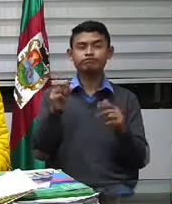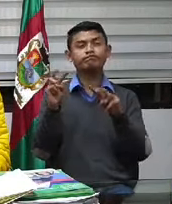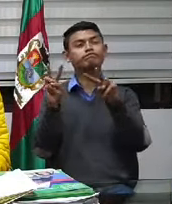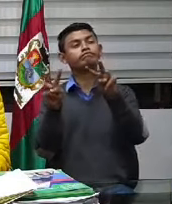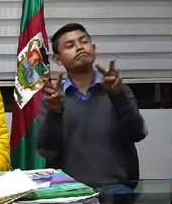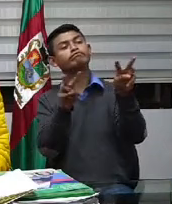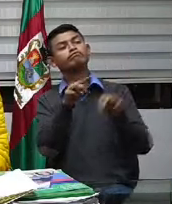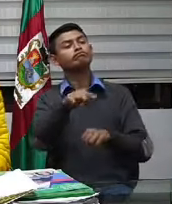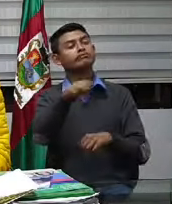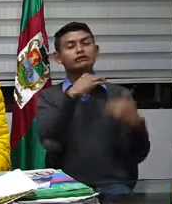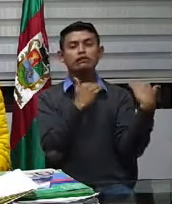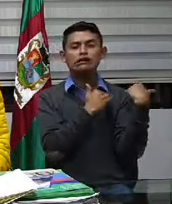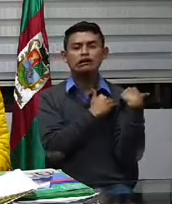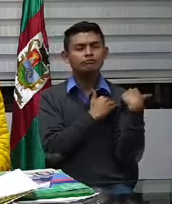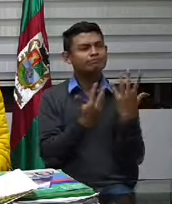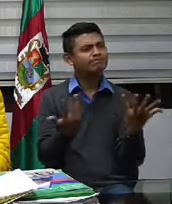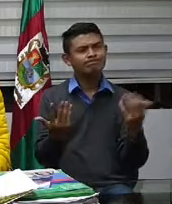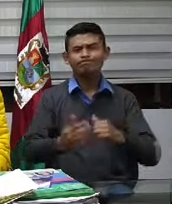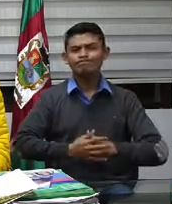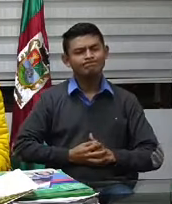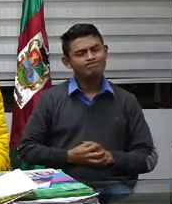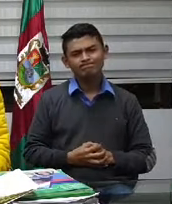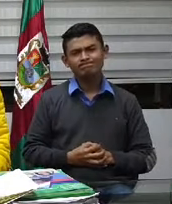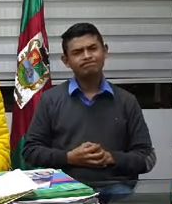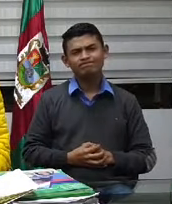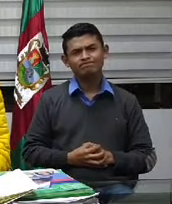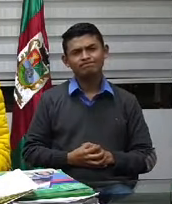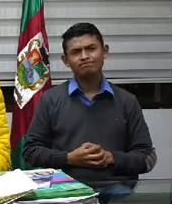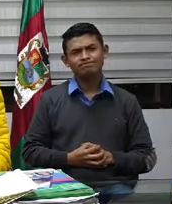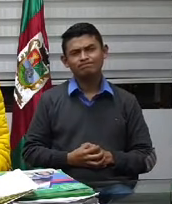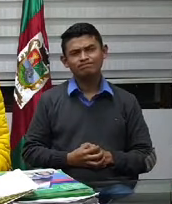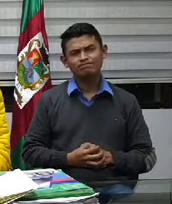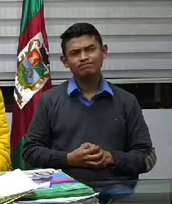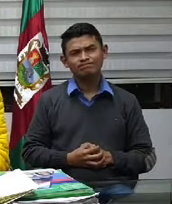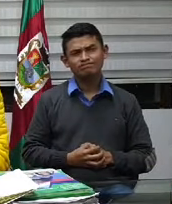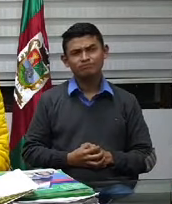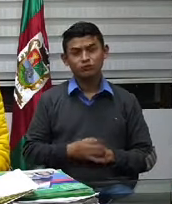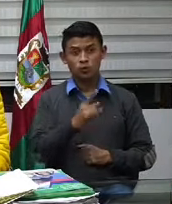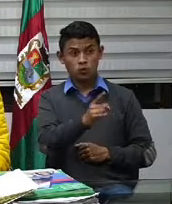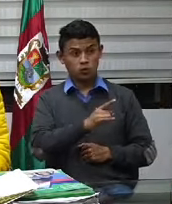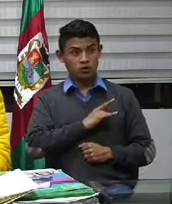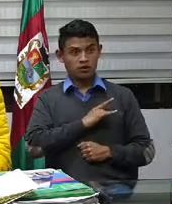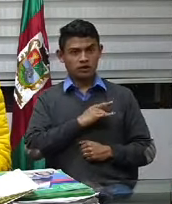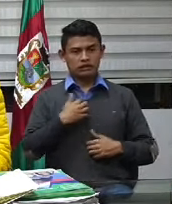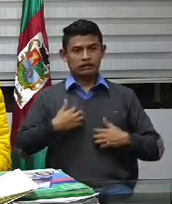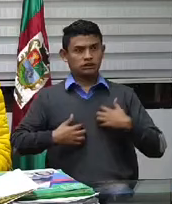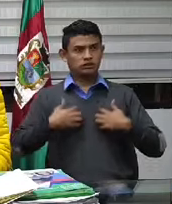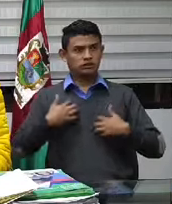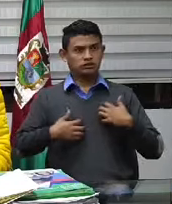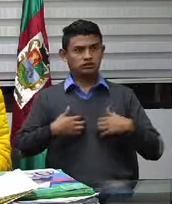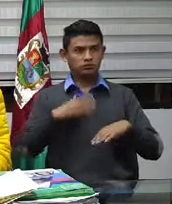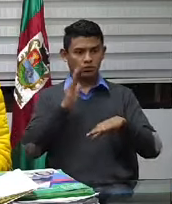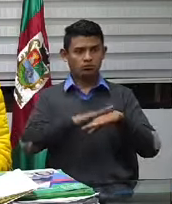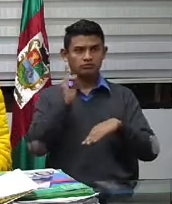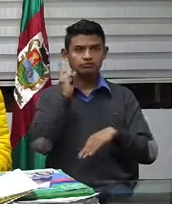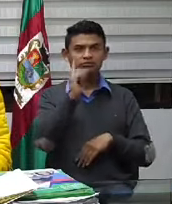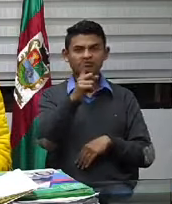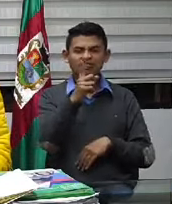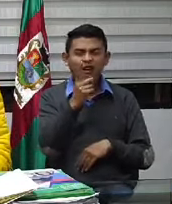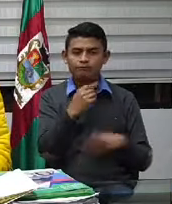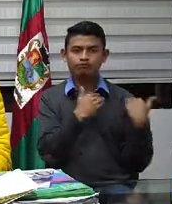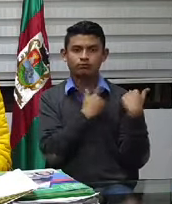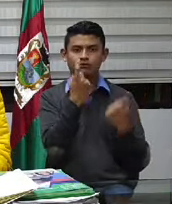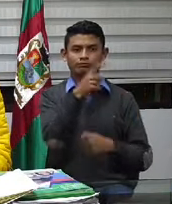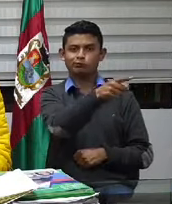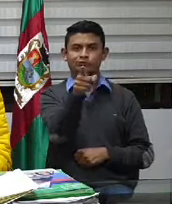deja mucho miedo. Y yo creo que todo lo que hagamos, y si la mayoría lo queremos hacer